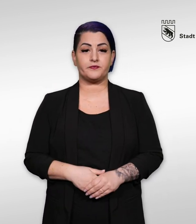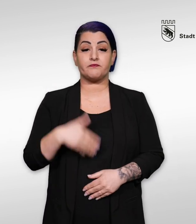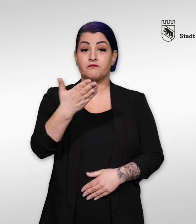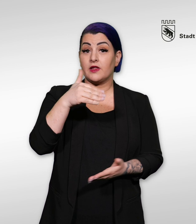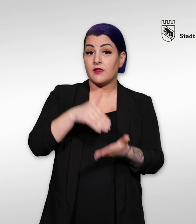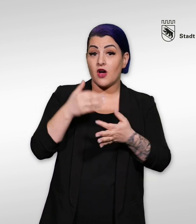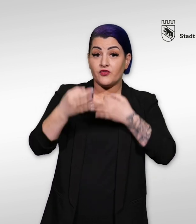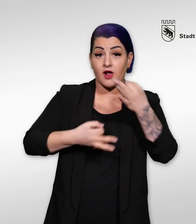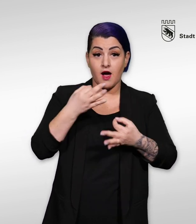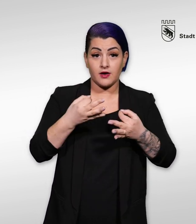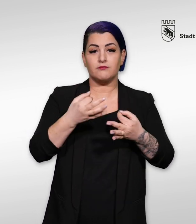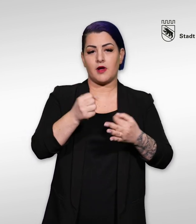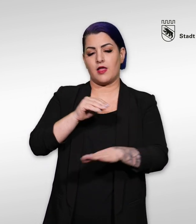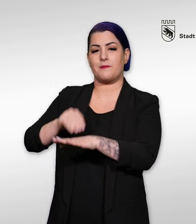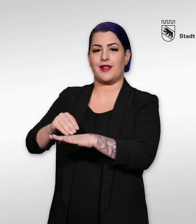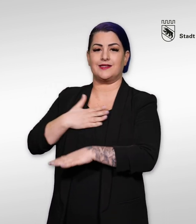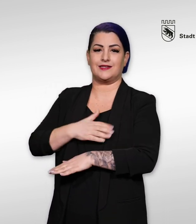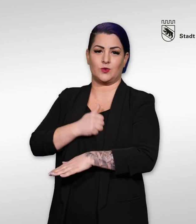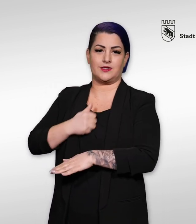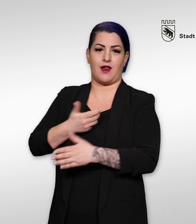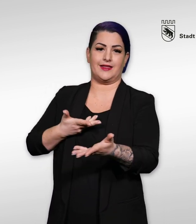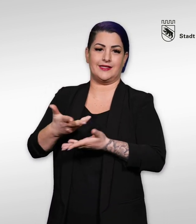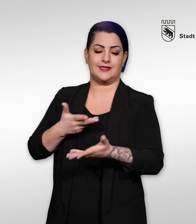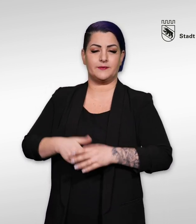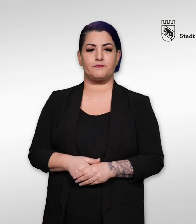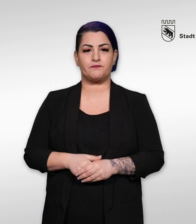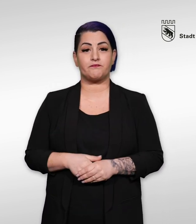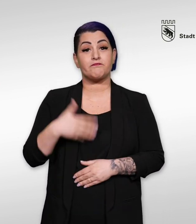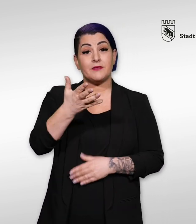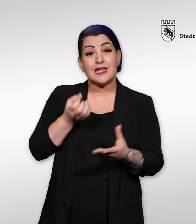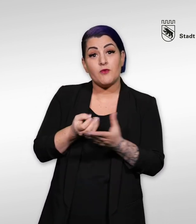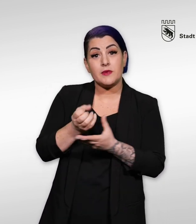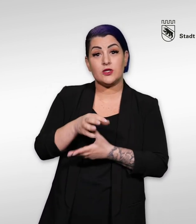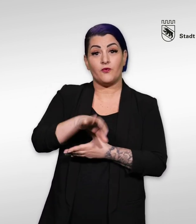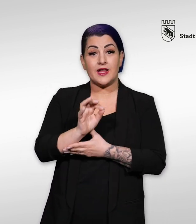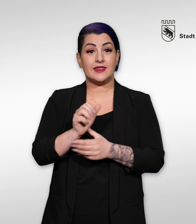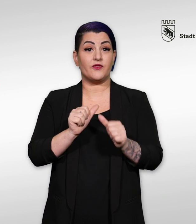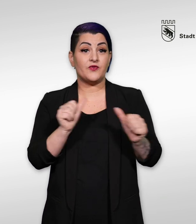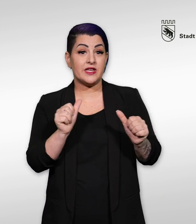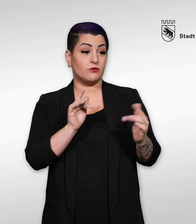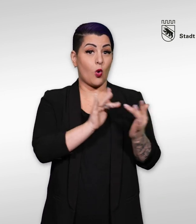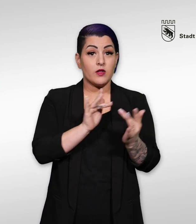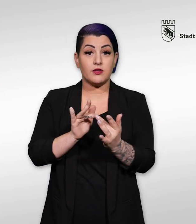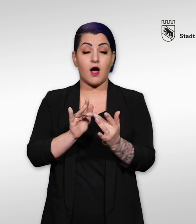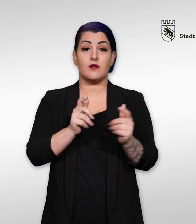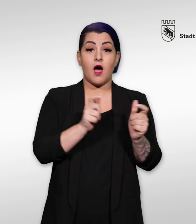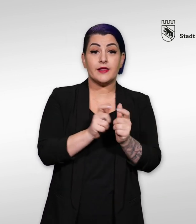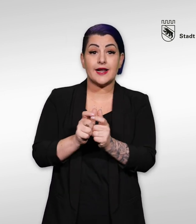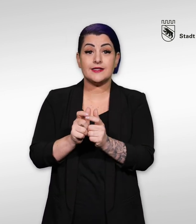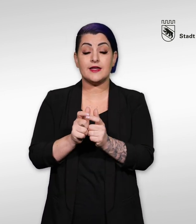Haben Sie Fragen? Melden Sie sich beim Sozialdienst. Sie finden Informationen zu Kontaktmöglichkeiten, Adresse und